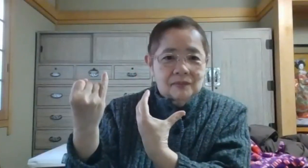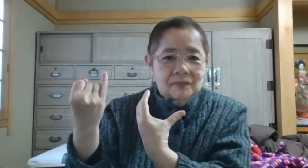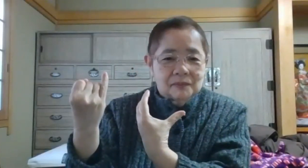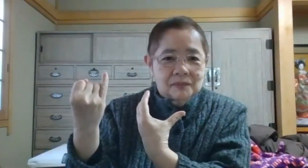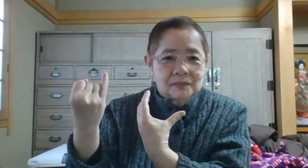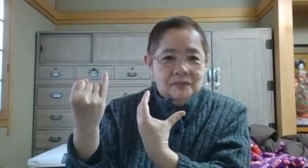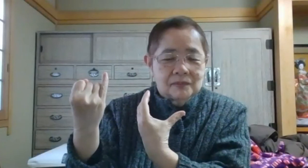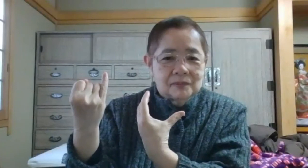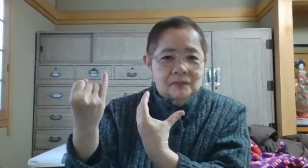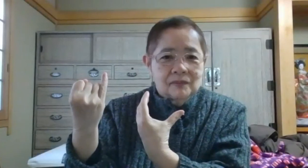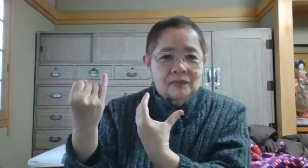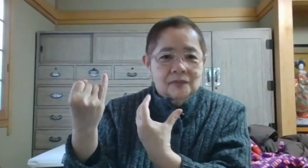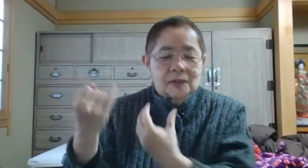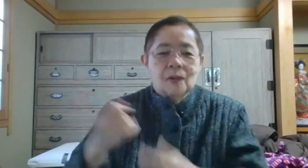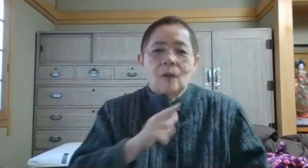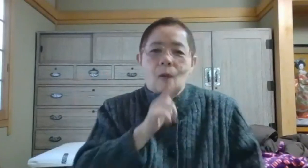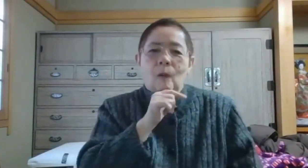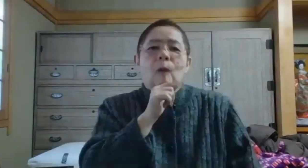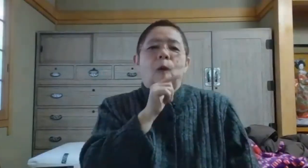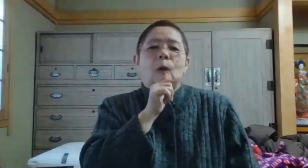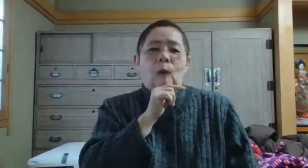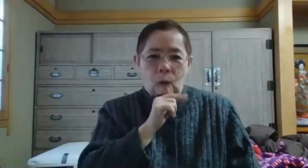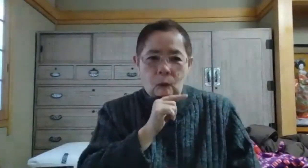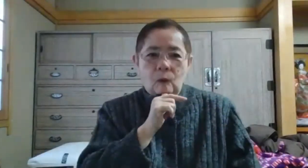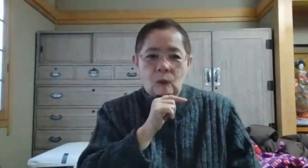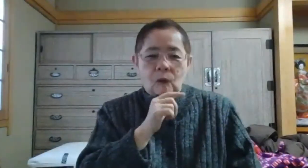そうなんだ。長く付き合ってるけど、